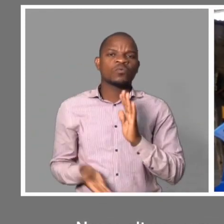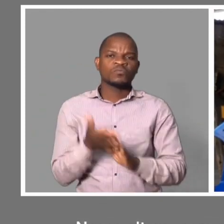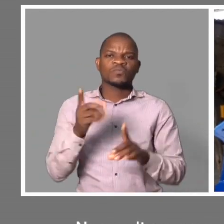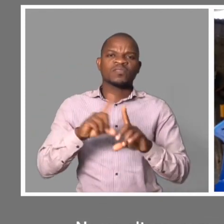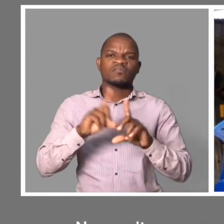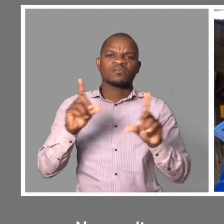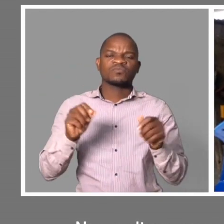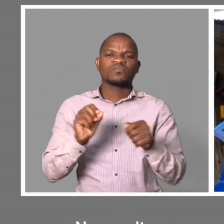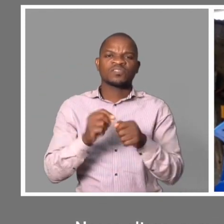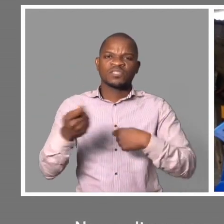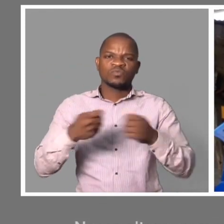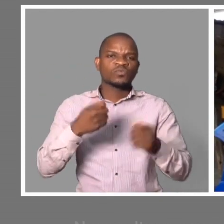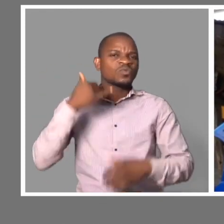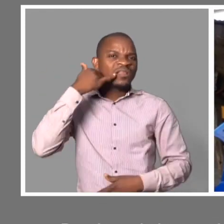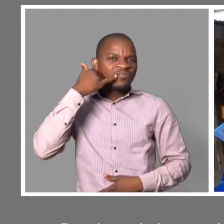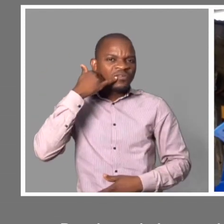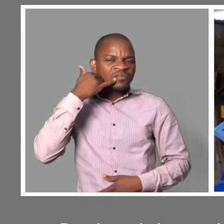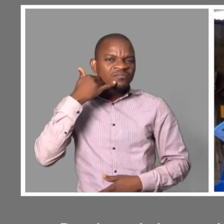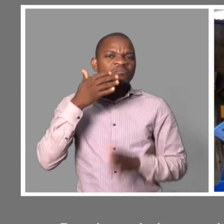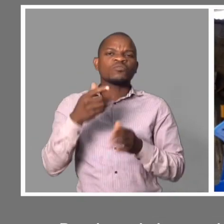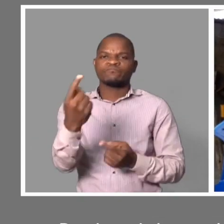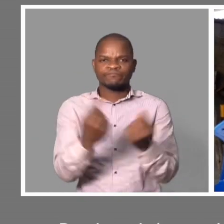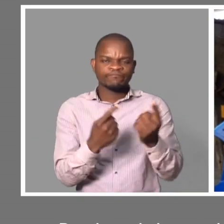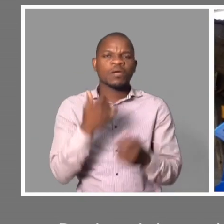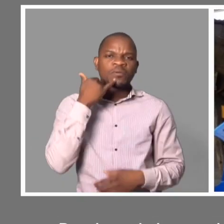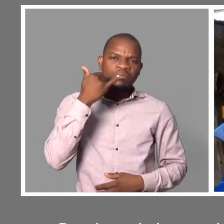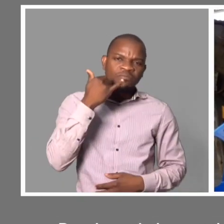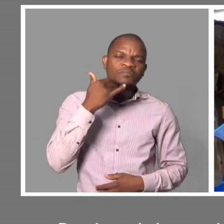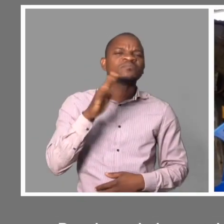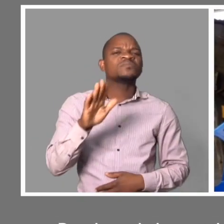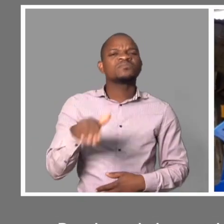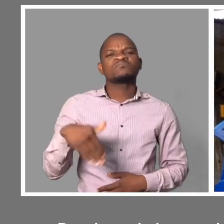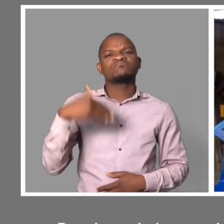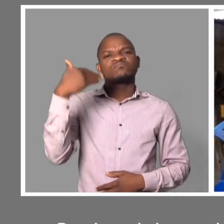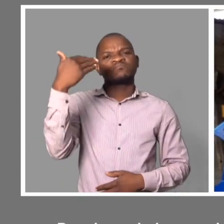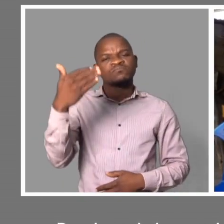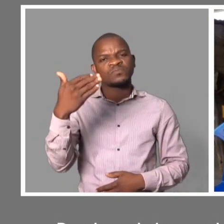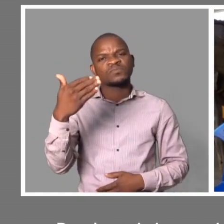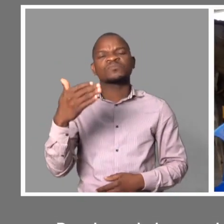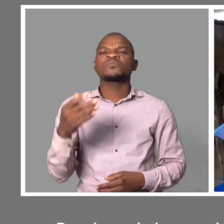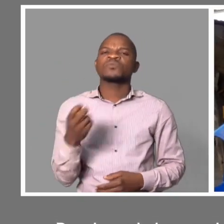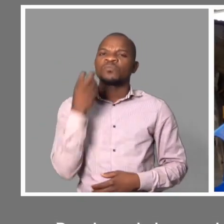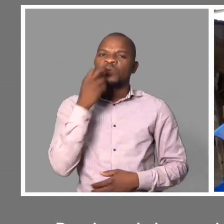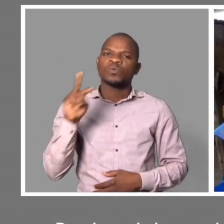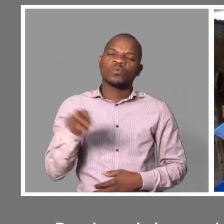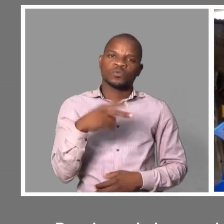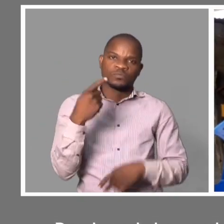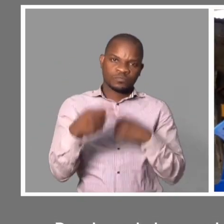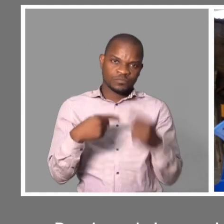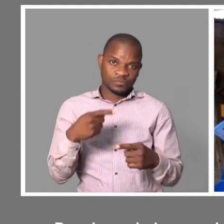ano de zero. Eu comecei com esse ano de zero aí, depois vim ganhar um projeto, não sei, eram dois mil. Alguns